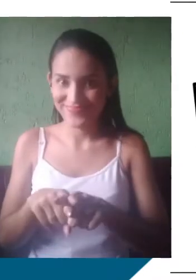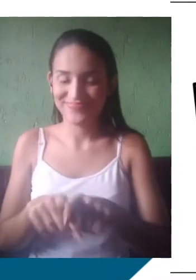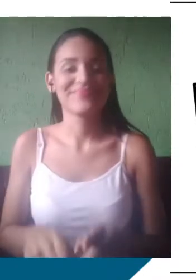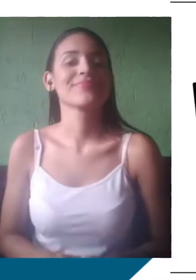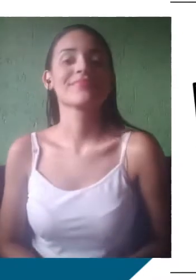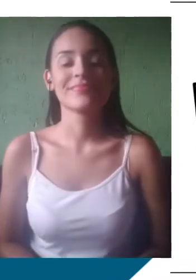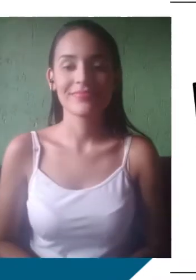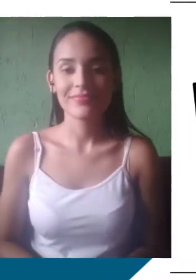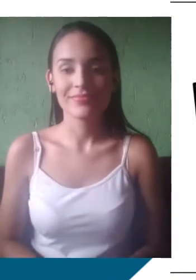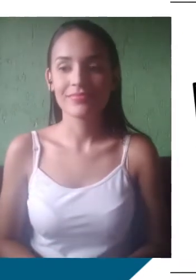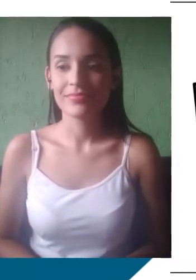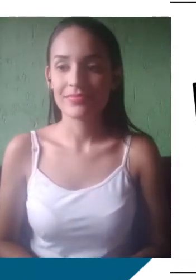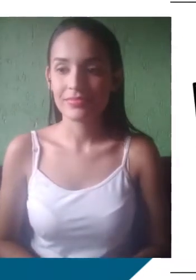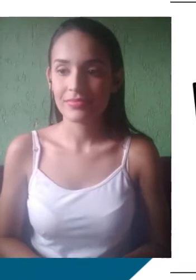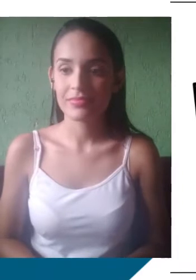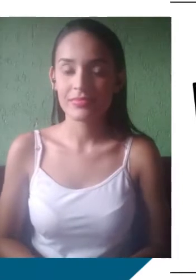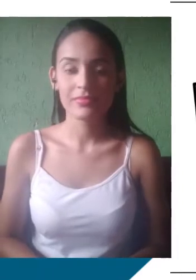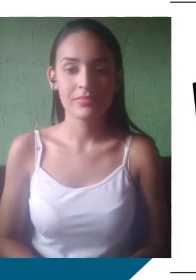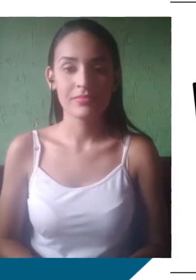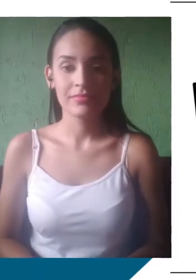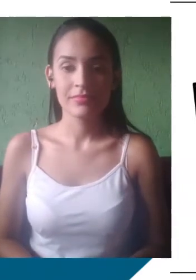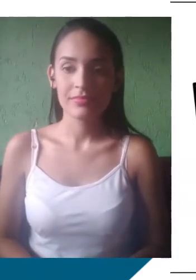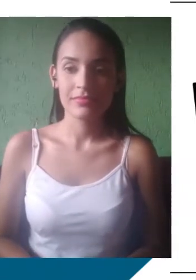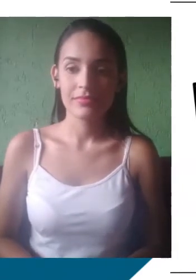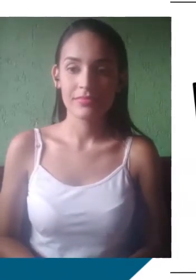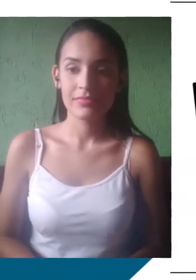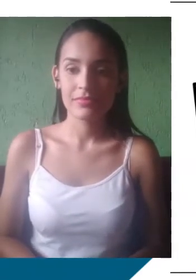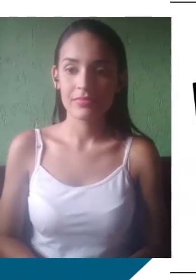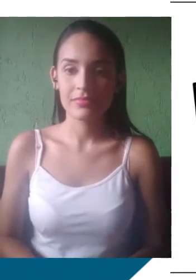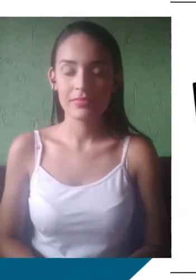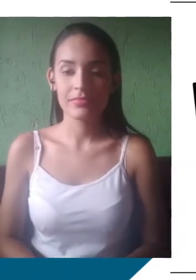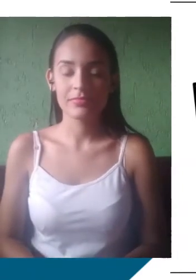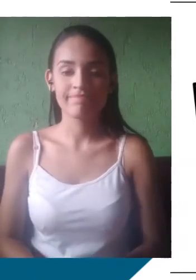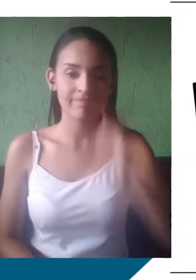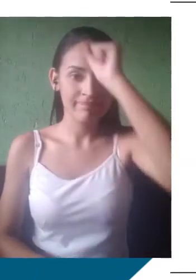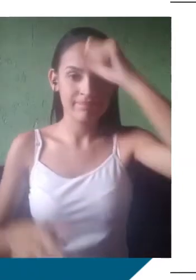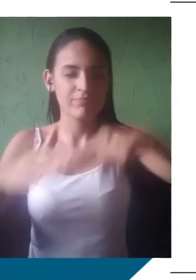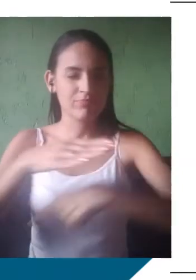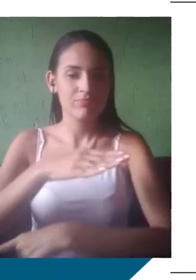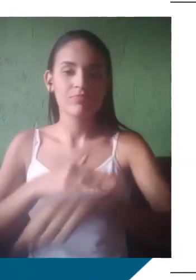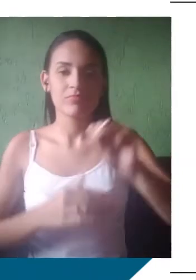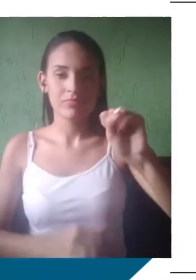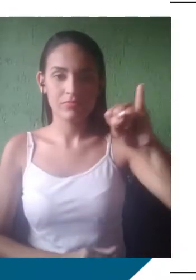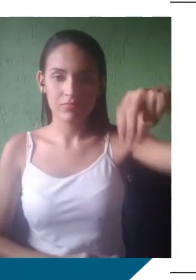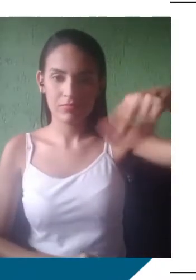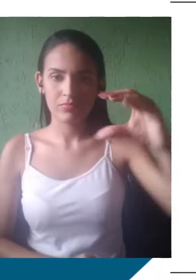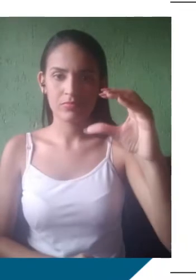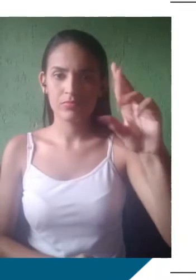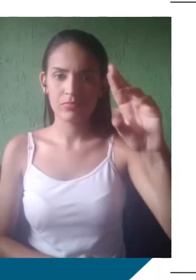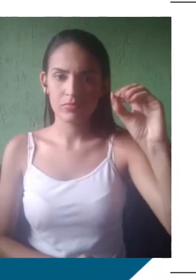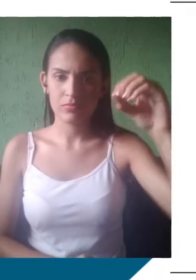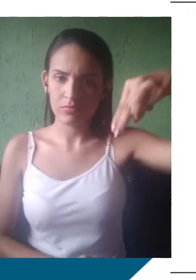ocorrendo na língua neste momento? Tanto regionais, estilísticas e sociais. Sincronia,